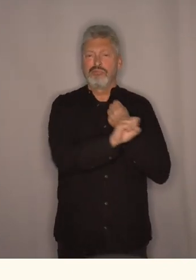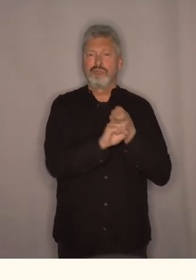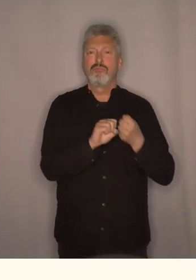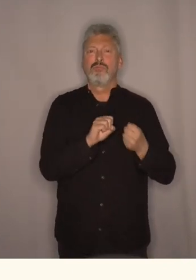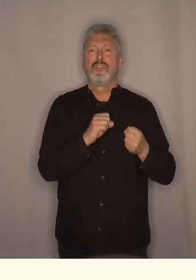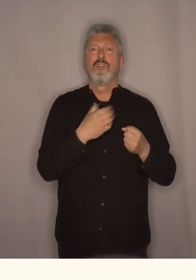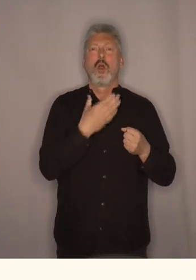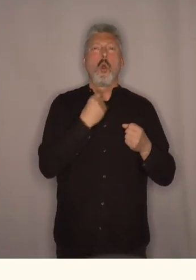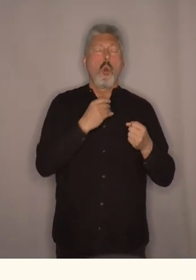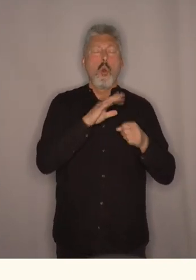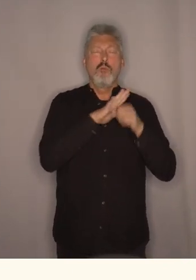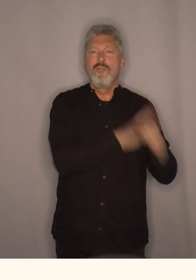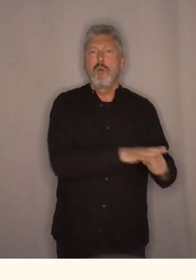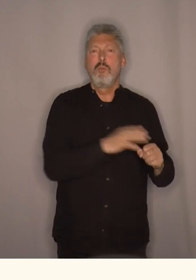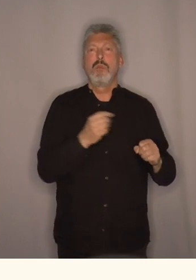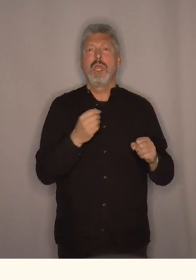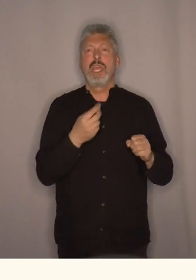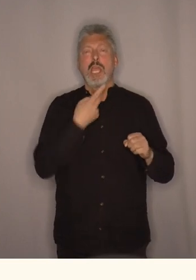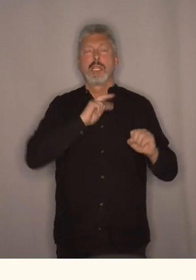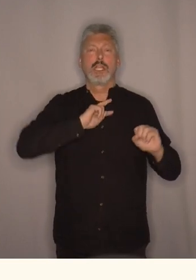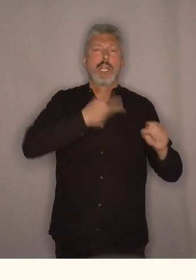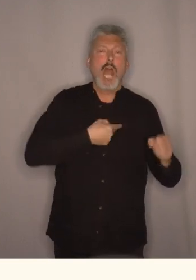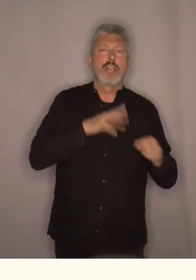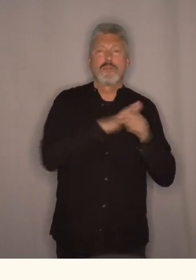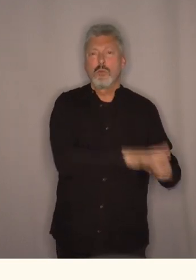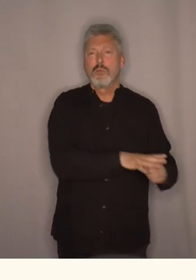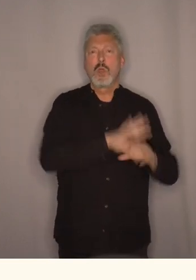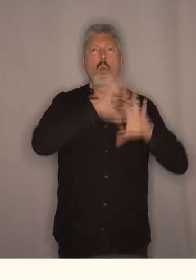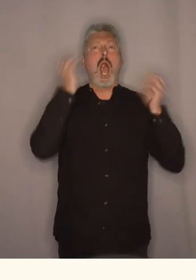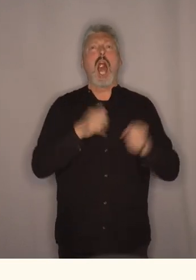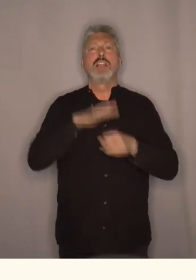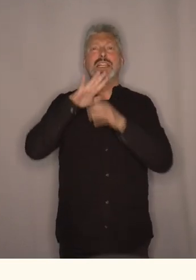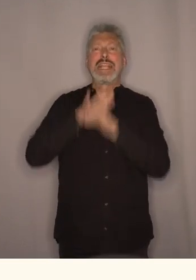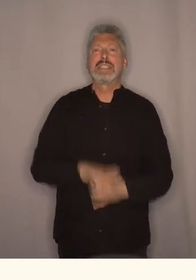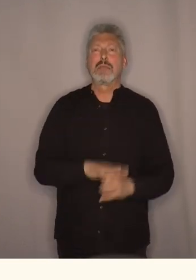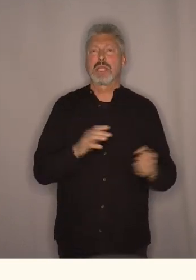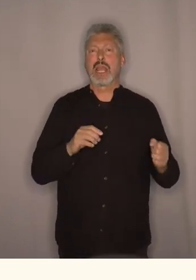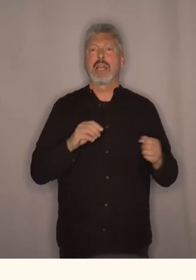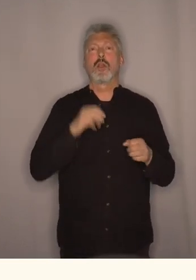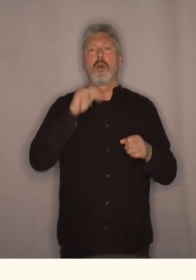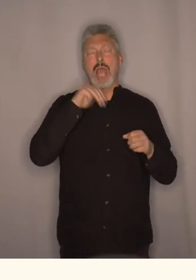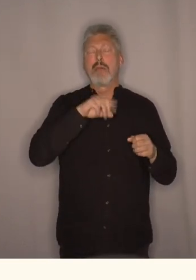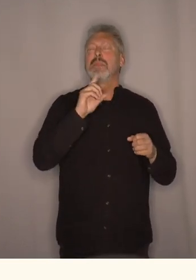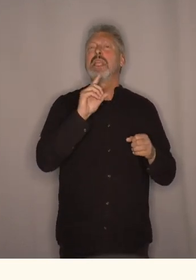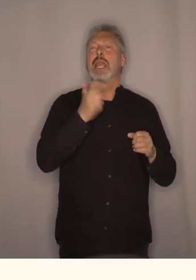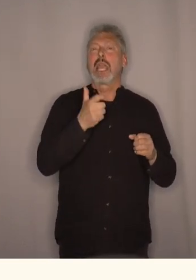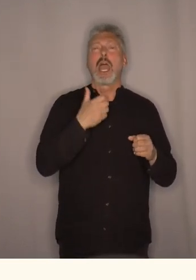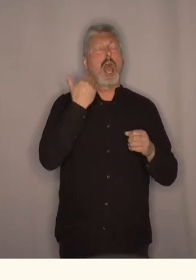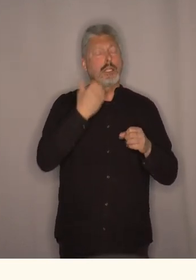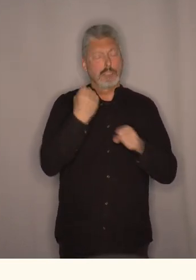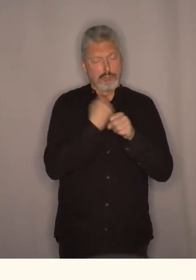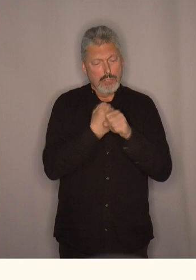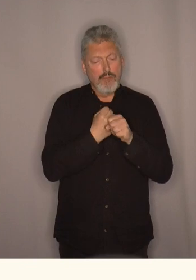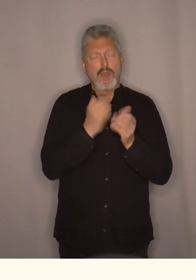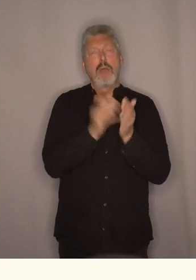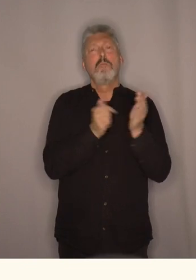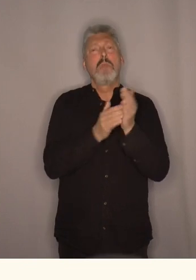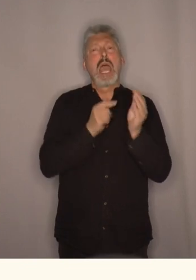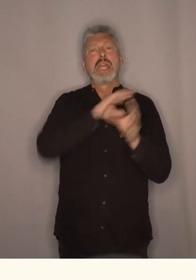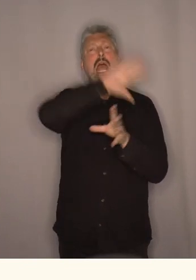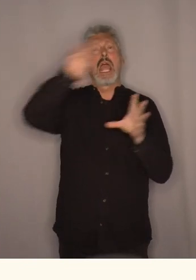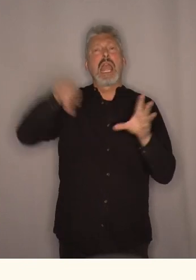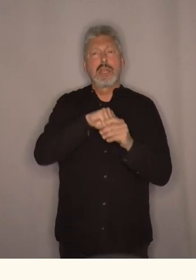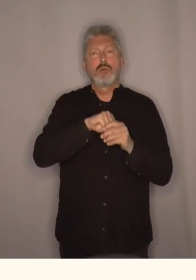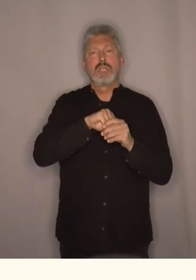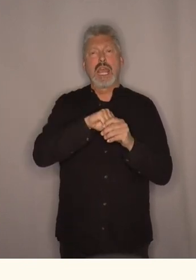og på all diskriminering. Og MDG, vi skal alltid jobbe for et mer inkluderende og fordomsritt